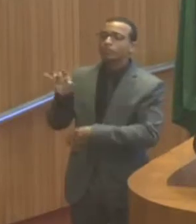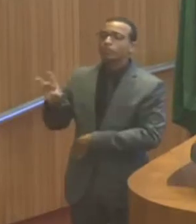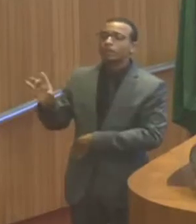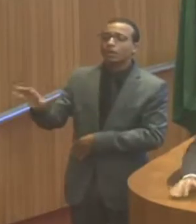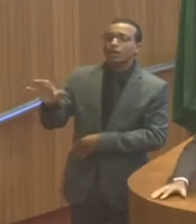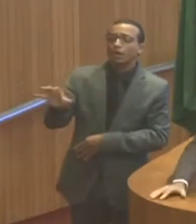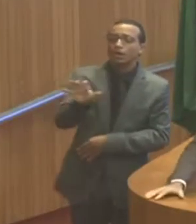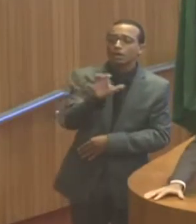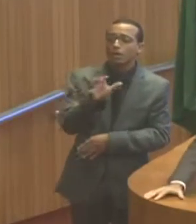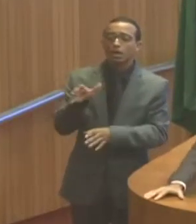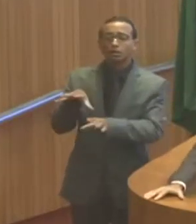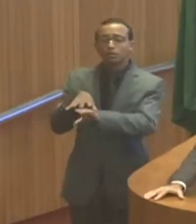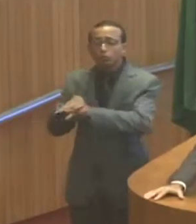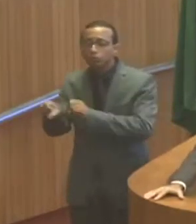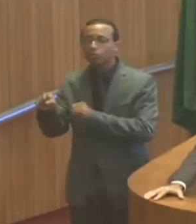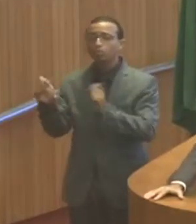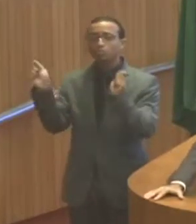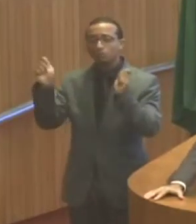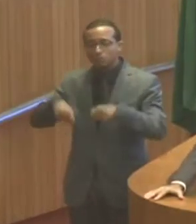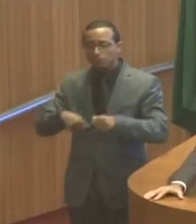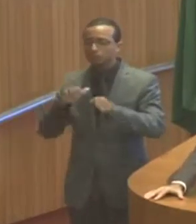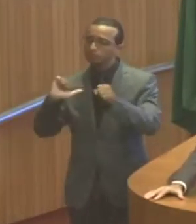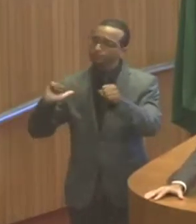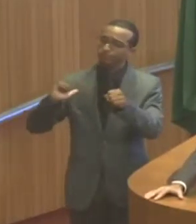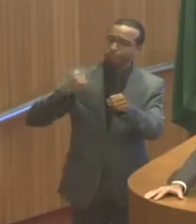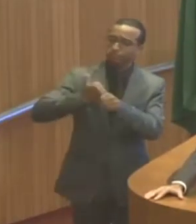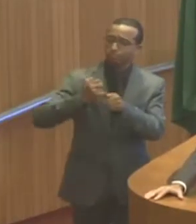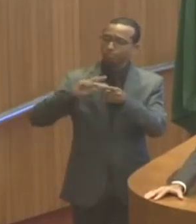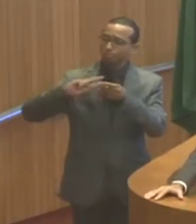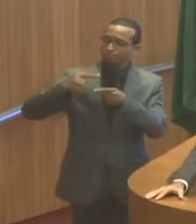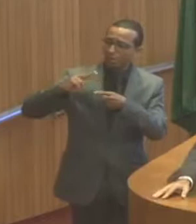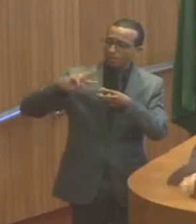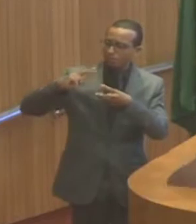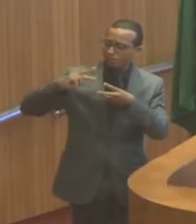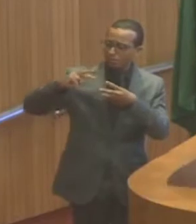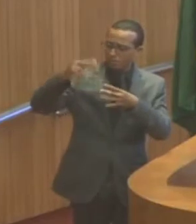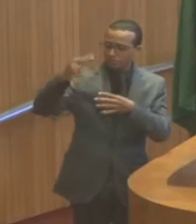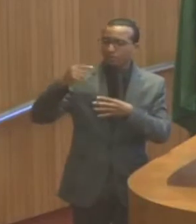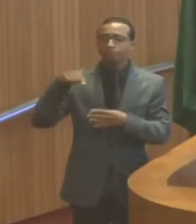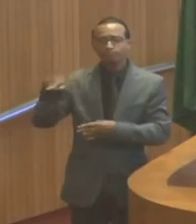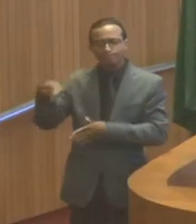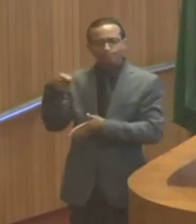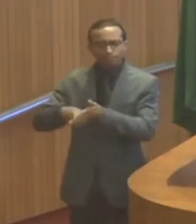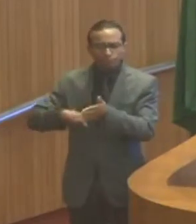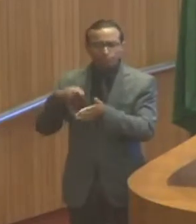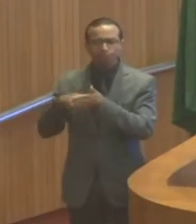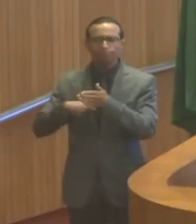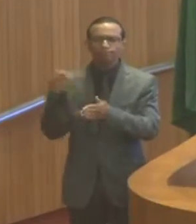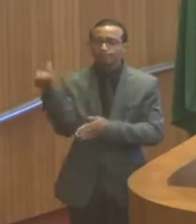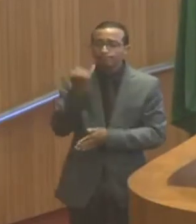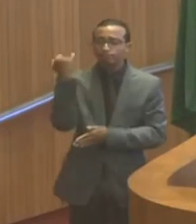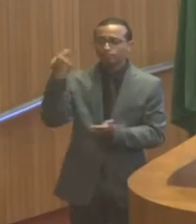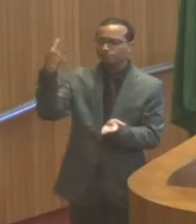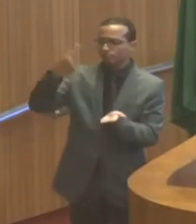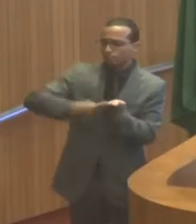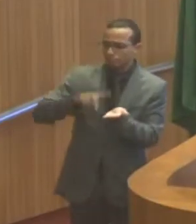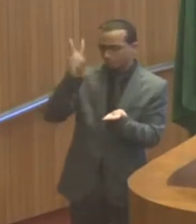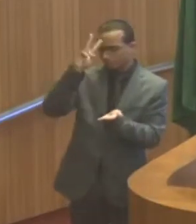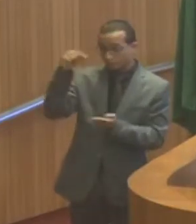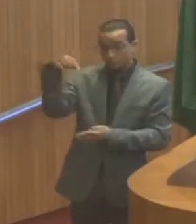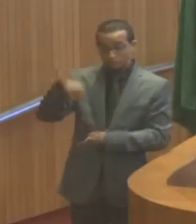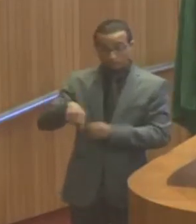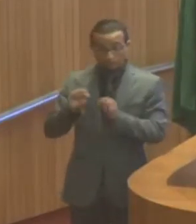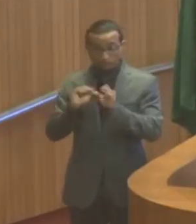graduações, pudesse assumir a graduação seguinte. Essa foi uma luta histórica. Essa Assembleia foi